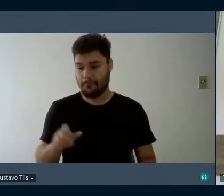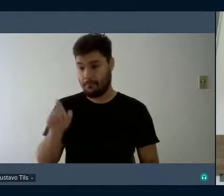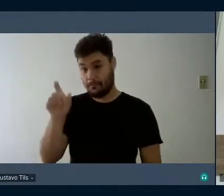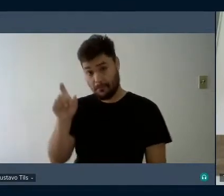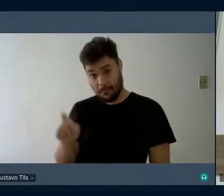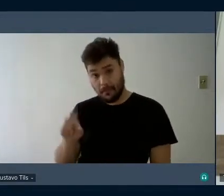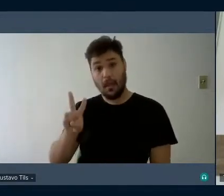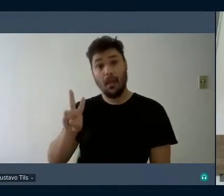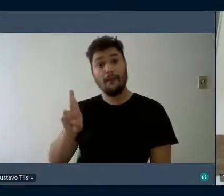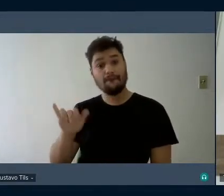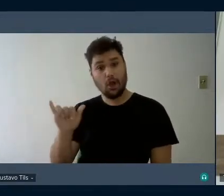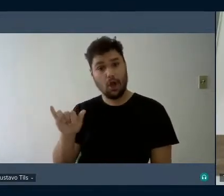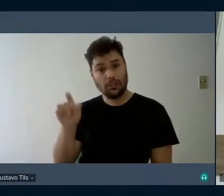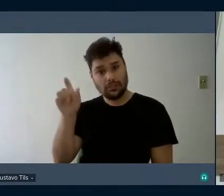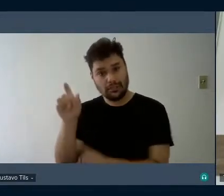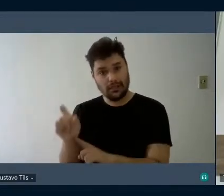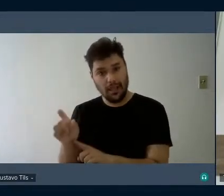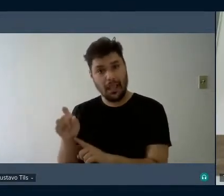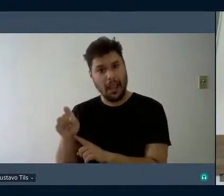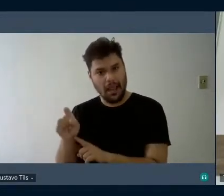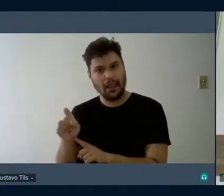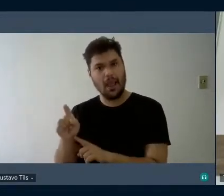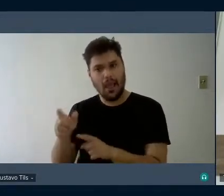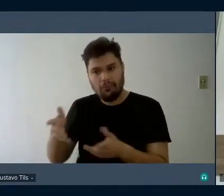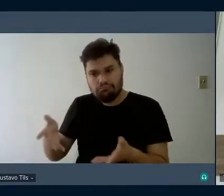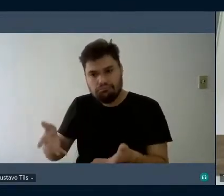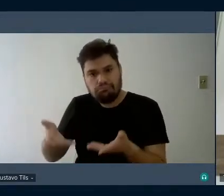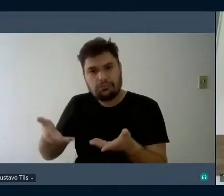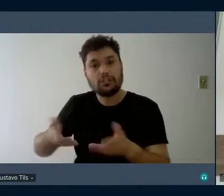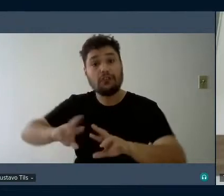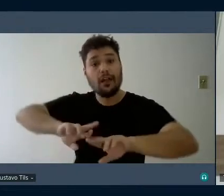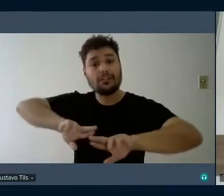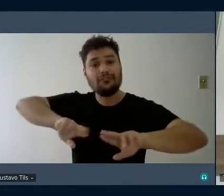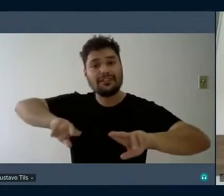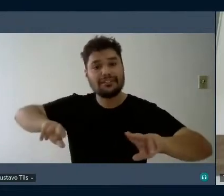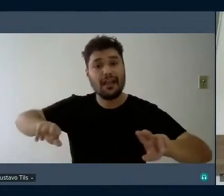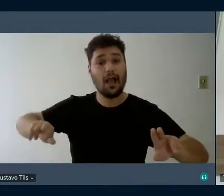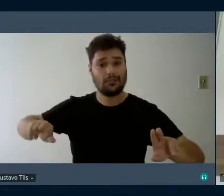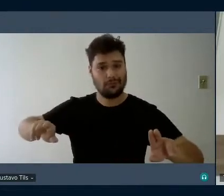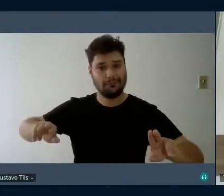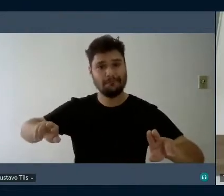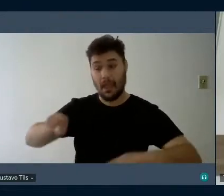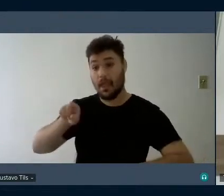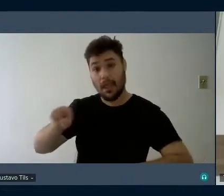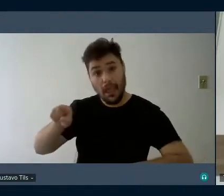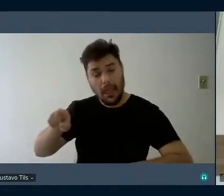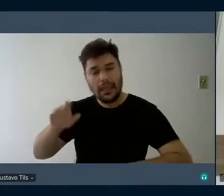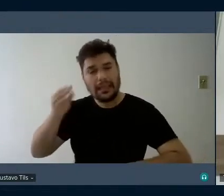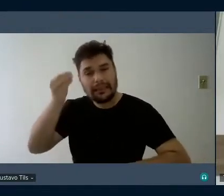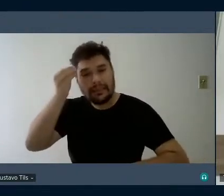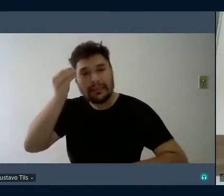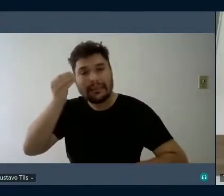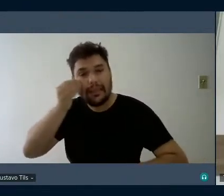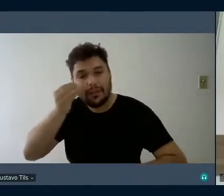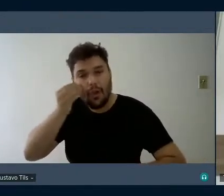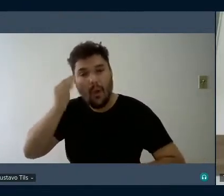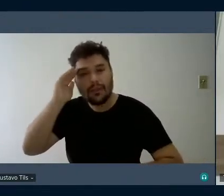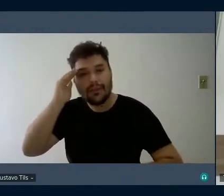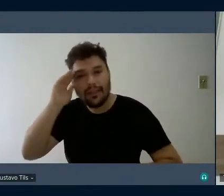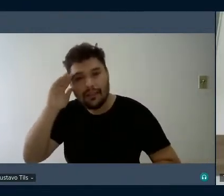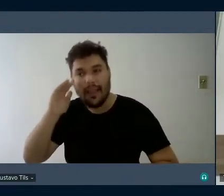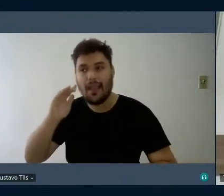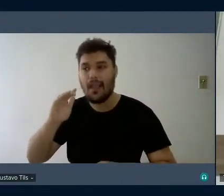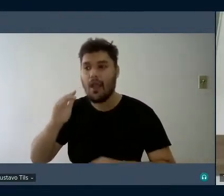autor da diversidade, da multiplicidade. Buscou entender as leis gerais do desenvolvimento, mas